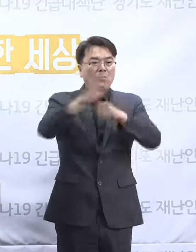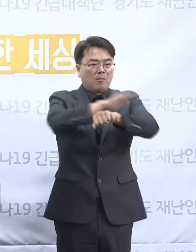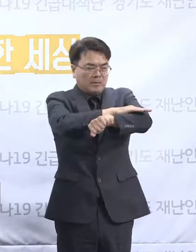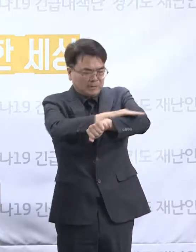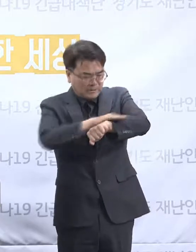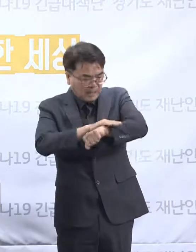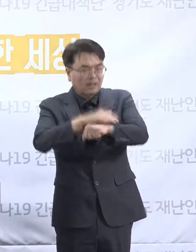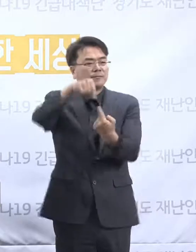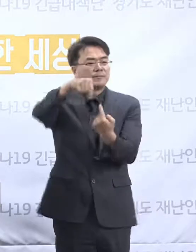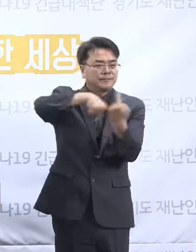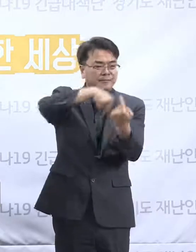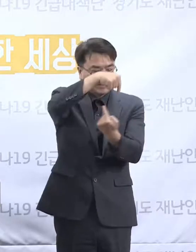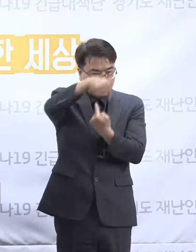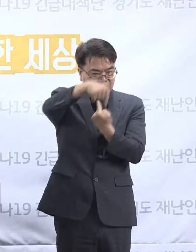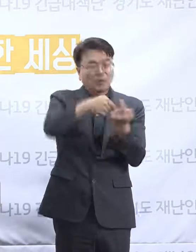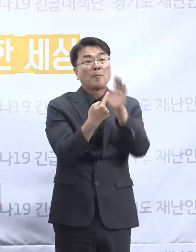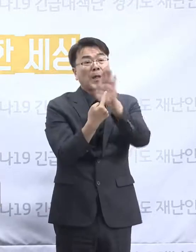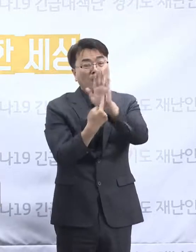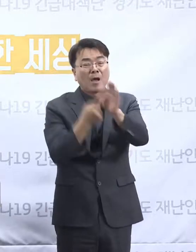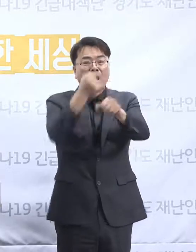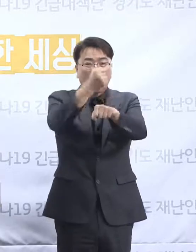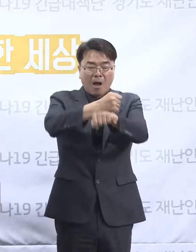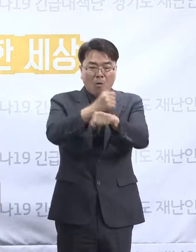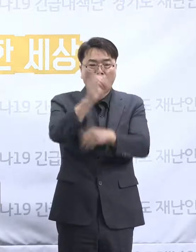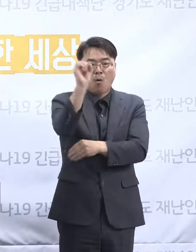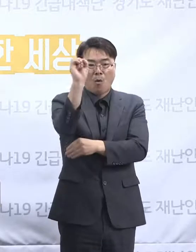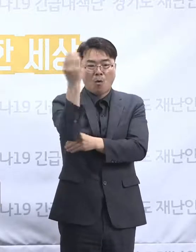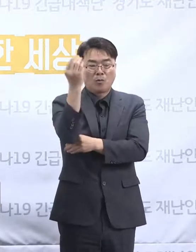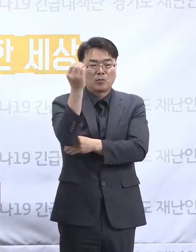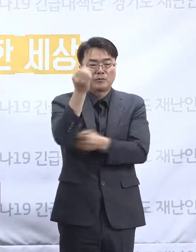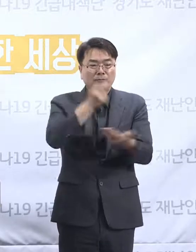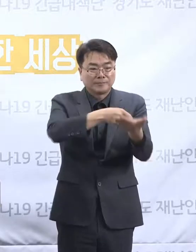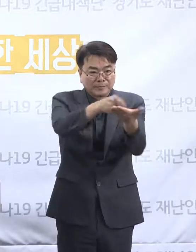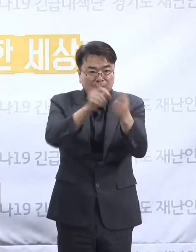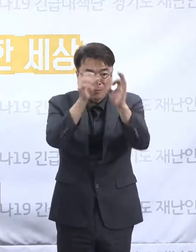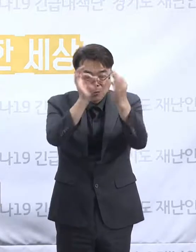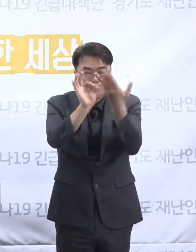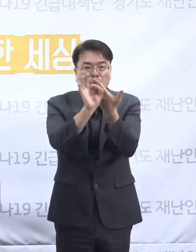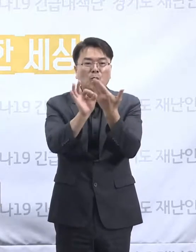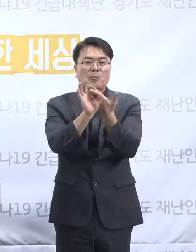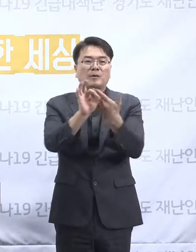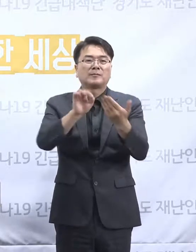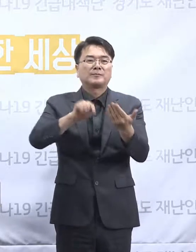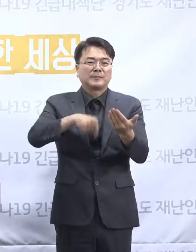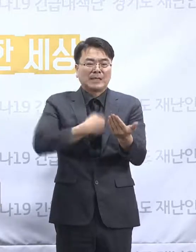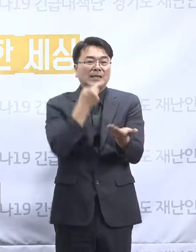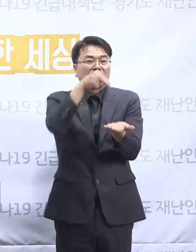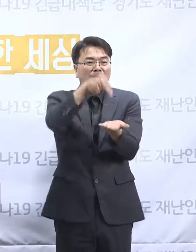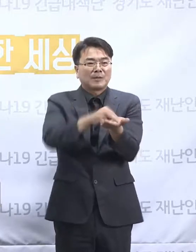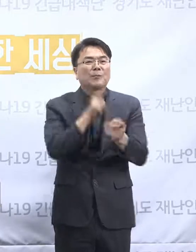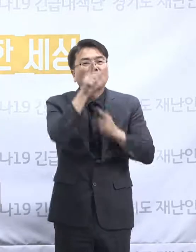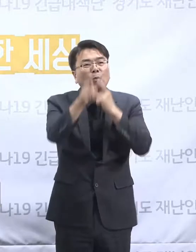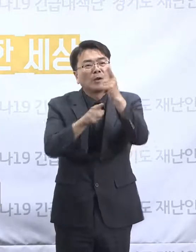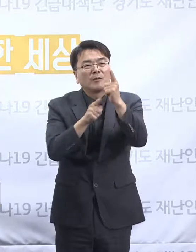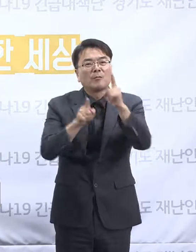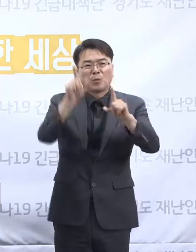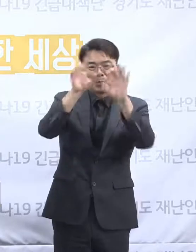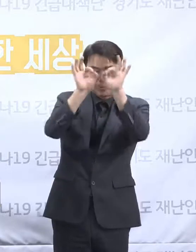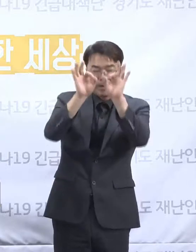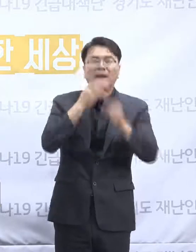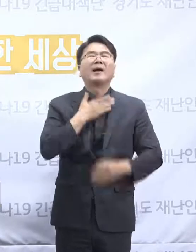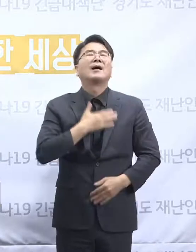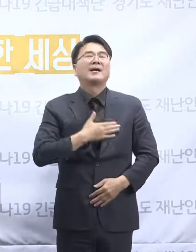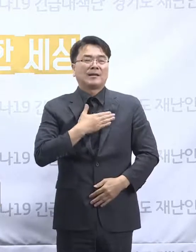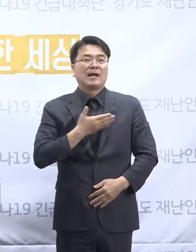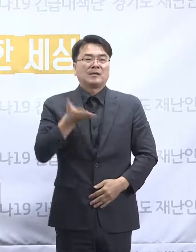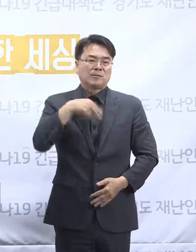또 호소문도 내고 또 여러 가지 언론기사를 통해서 요구들을 얘기하고 있는 것을 잘 알고 있습니다. 그런데